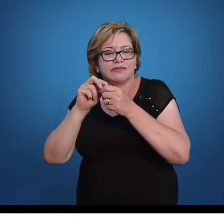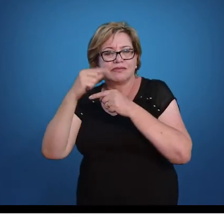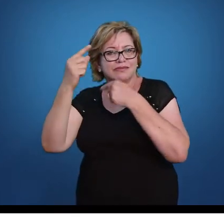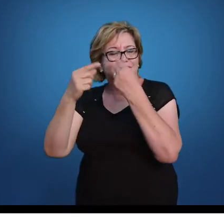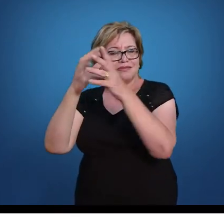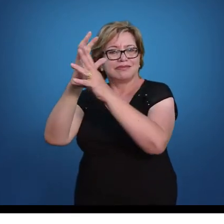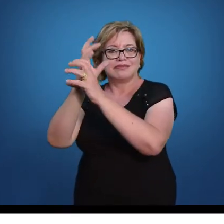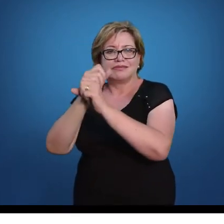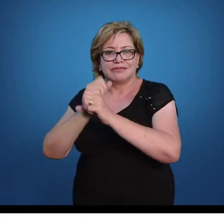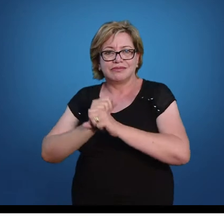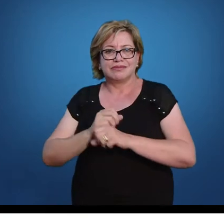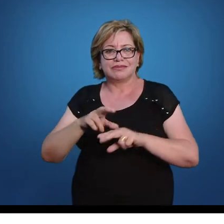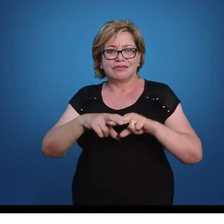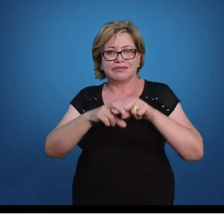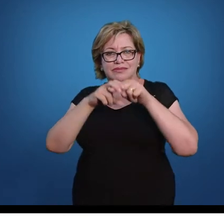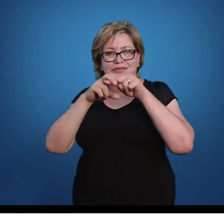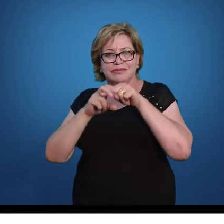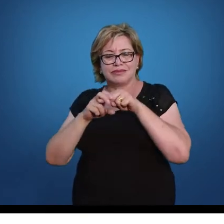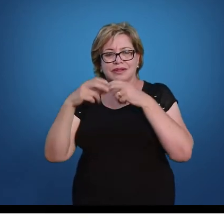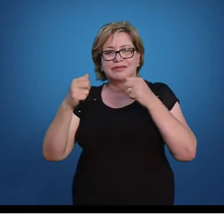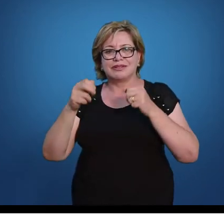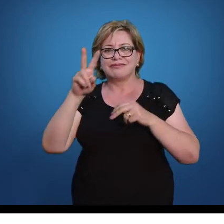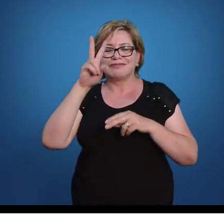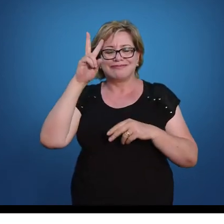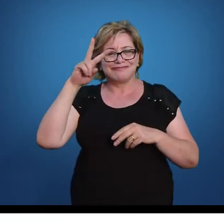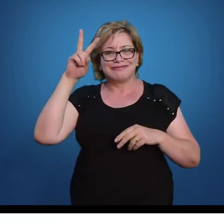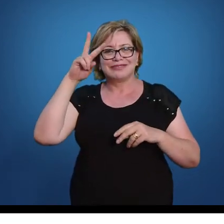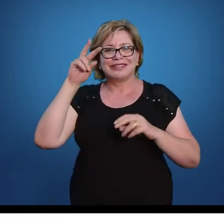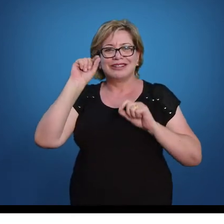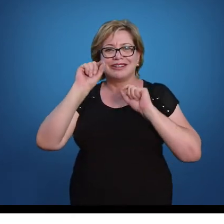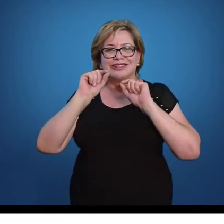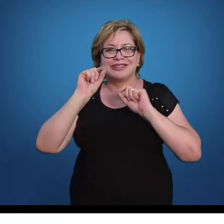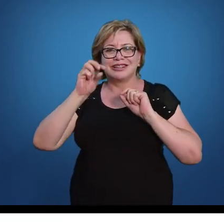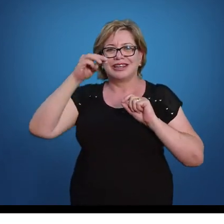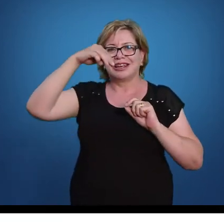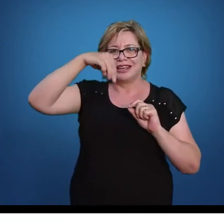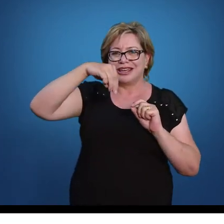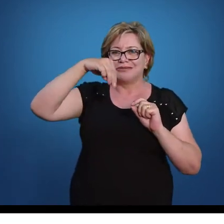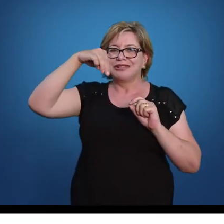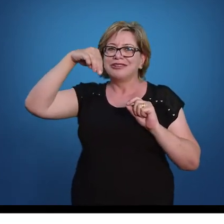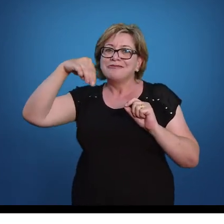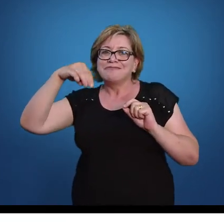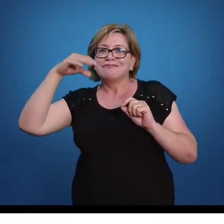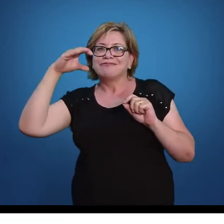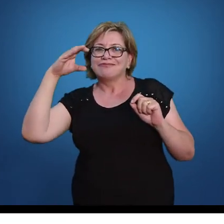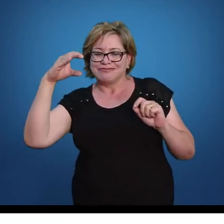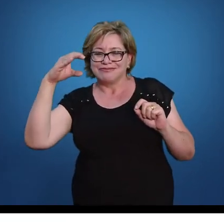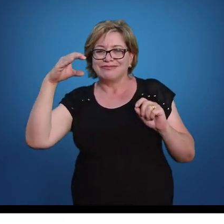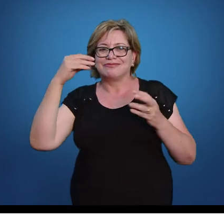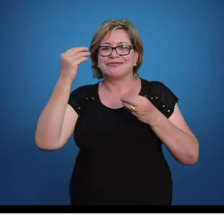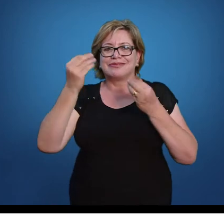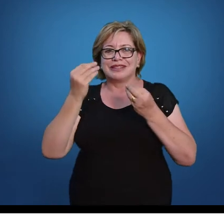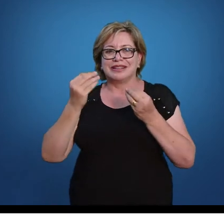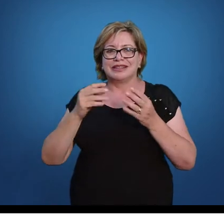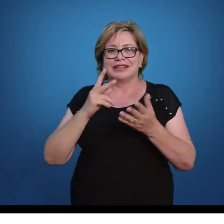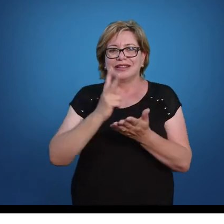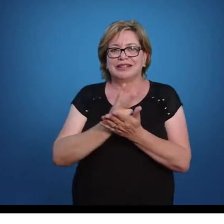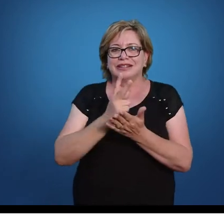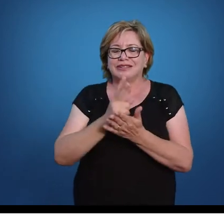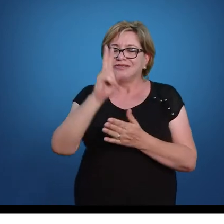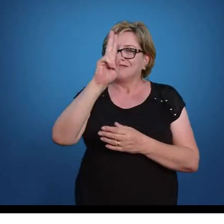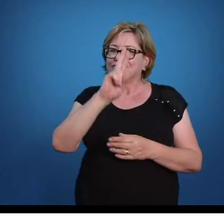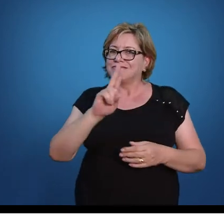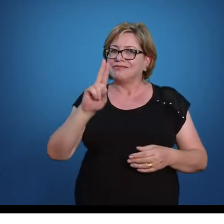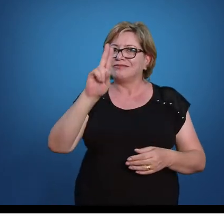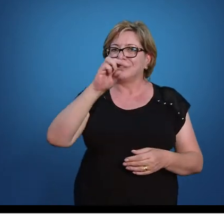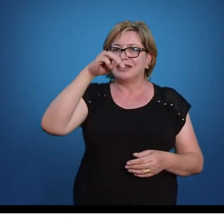essas frações. Para isso, vocês vão ter que lembrar do que a gente chama lá de mínimo múltiplo comum. Então, eu vou trabalhar com esse mínimo